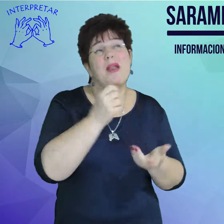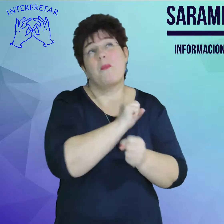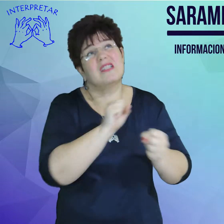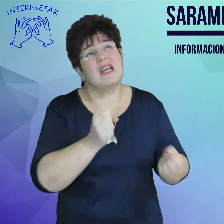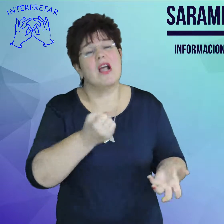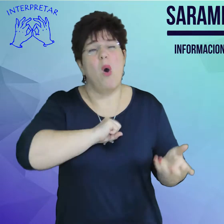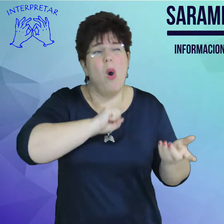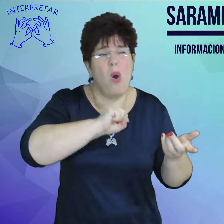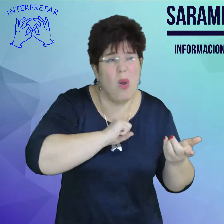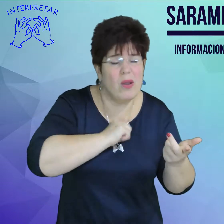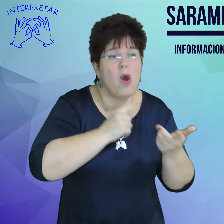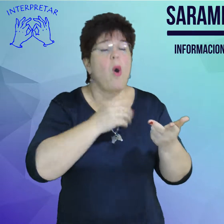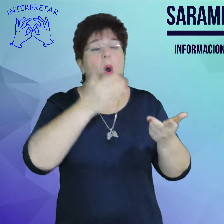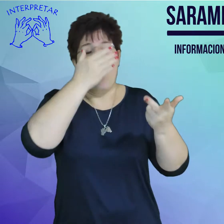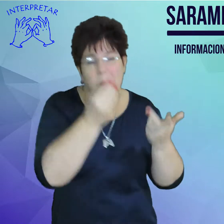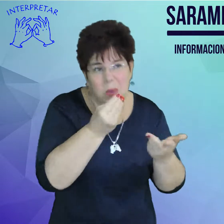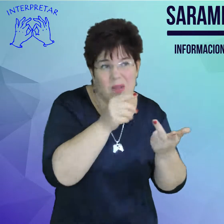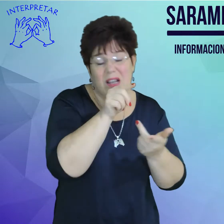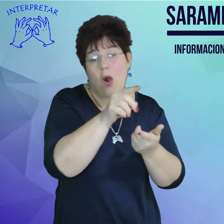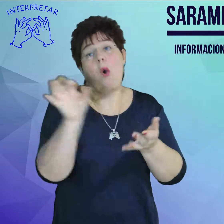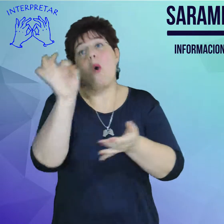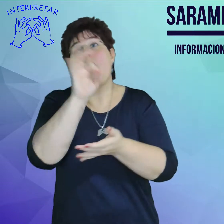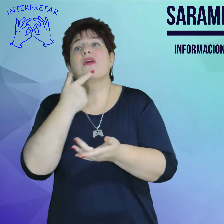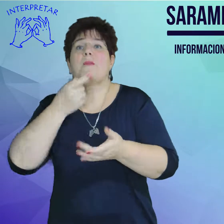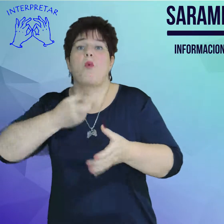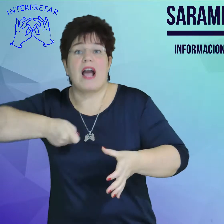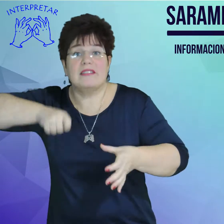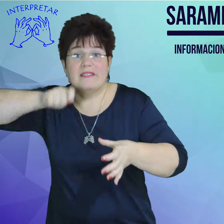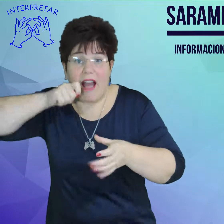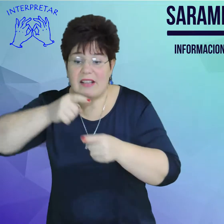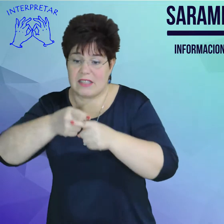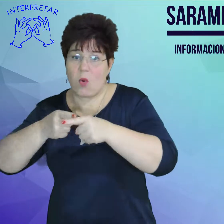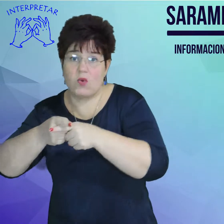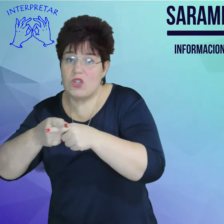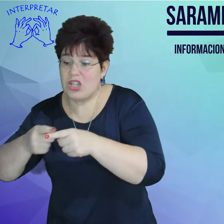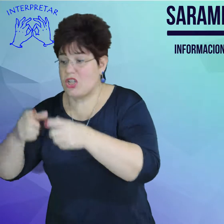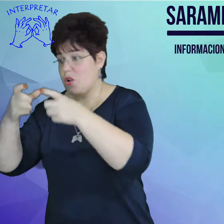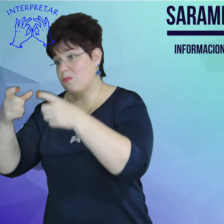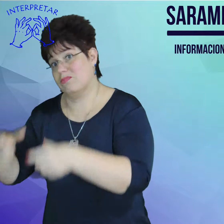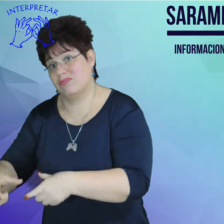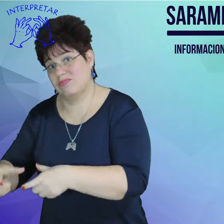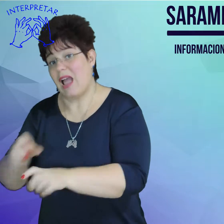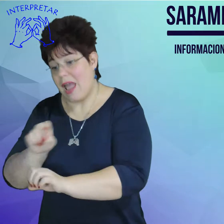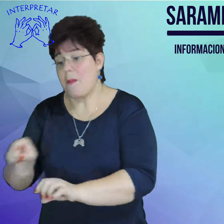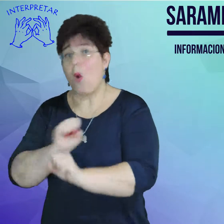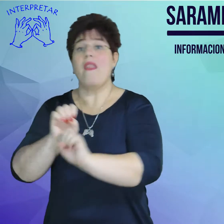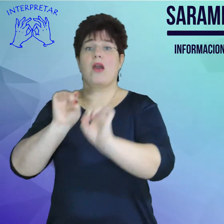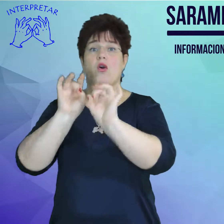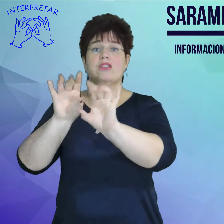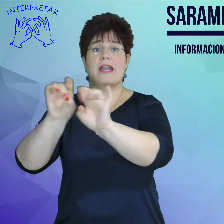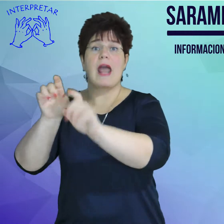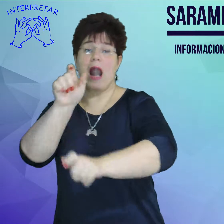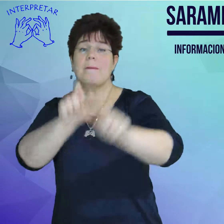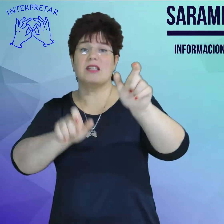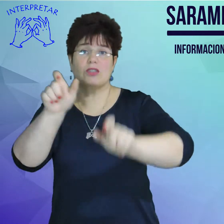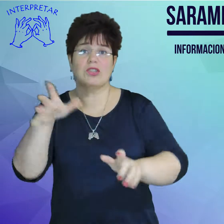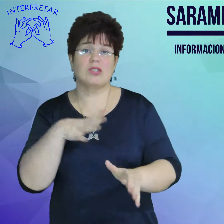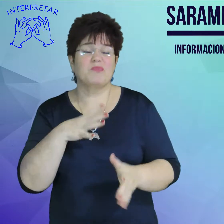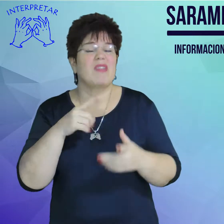objetos contaminados que nosotros tocamos que lo llamamos fomites. El reservorio son las mucosas respiratorias y la cavidad